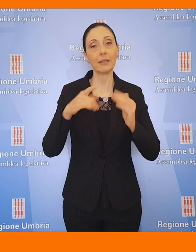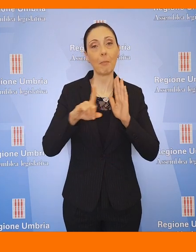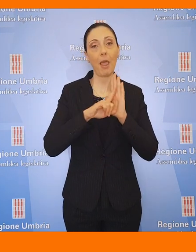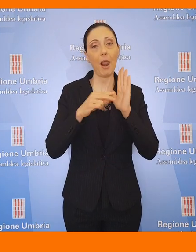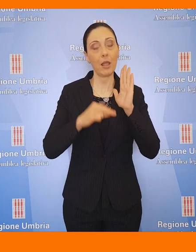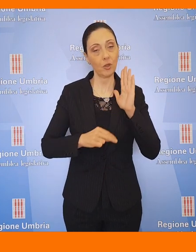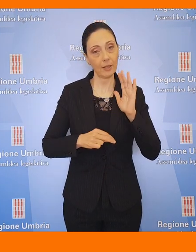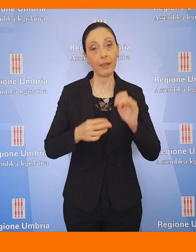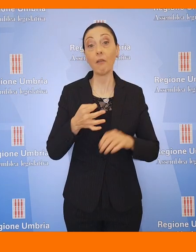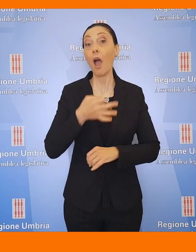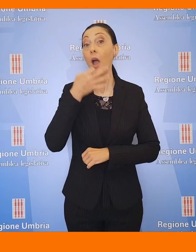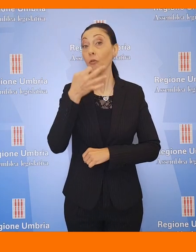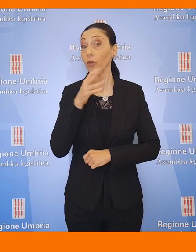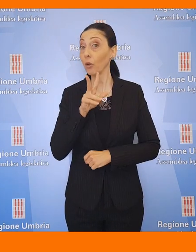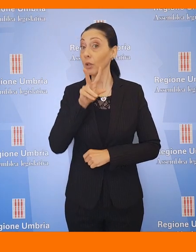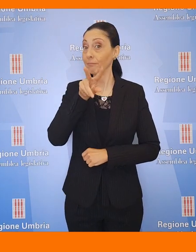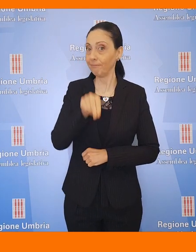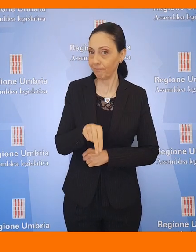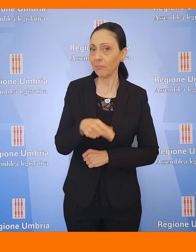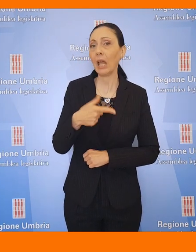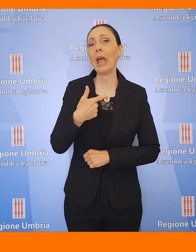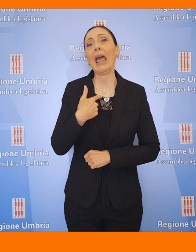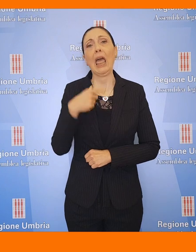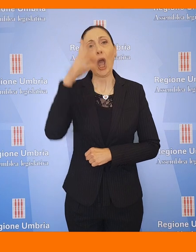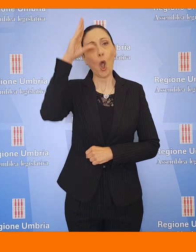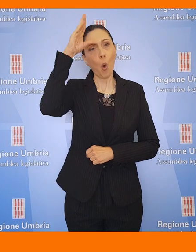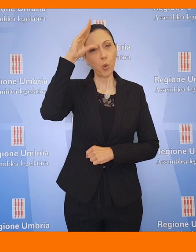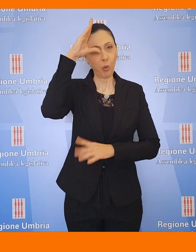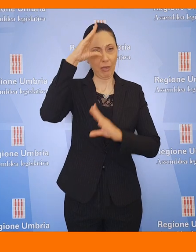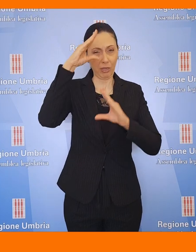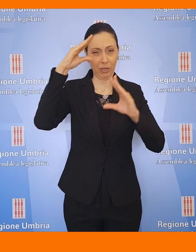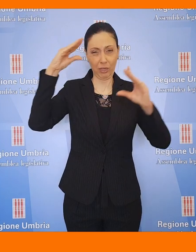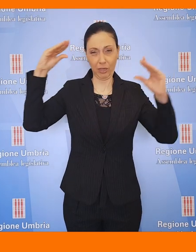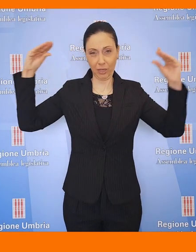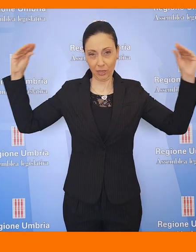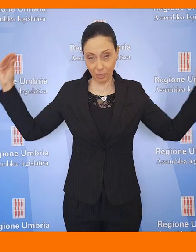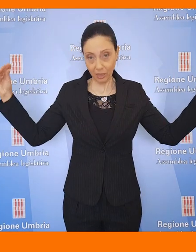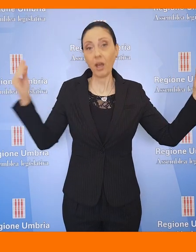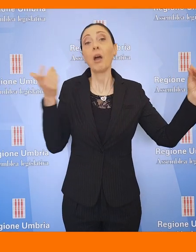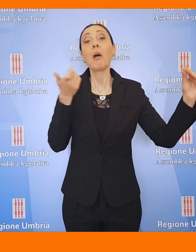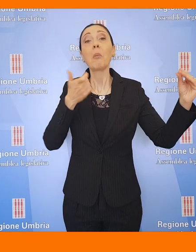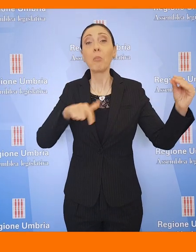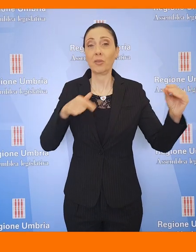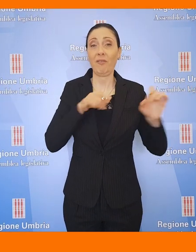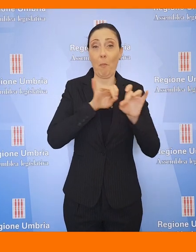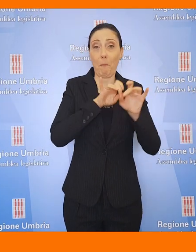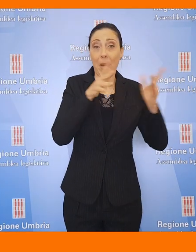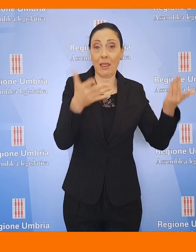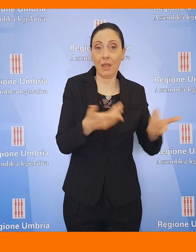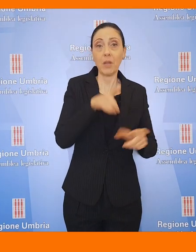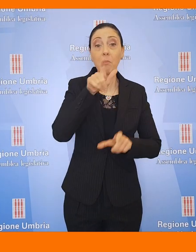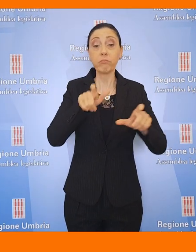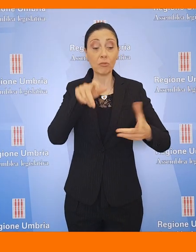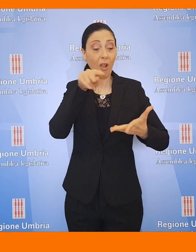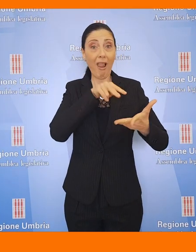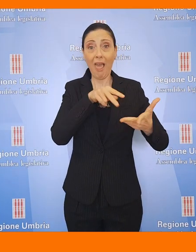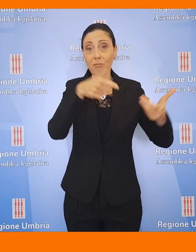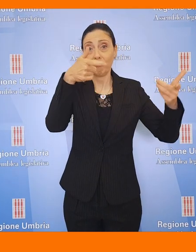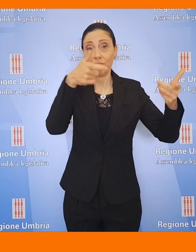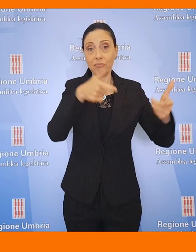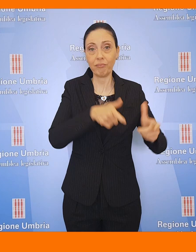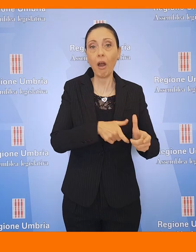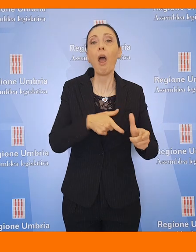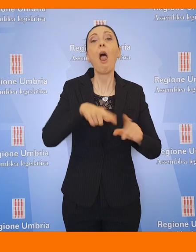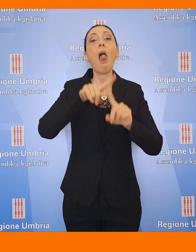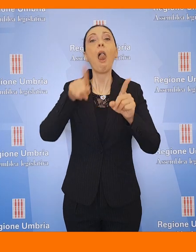Legislativa. Fioroni dice che la desertificazione culturale provocata dalla pandemia diminuisce il numero dei lettori, mettendo in